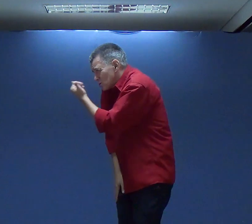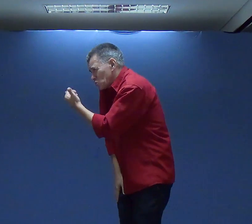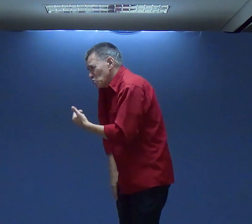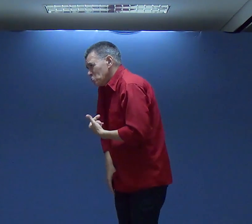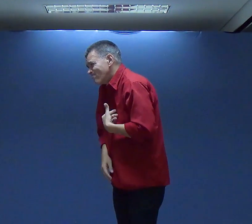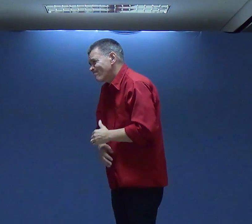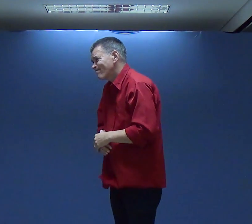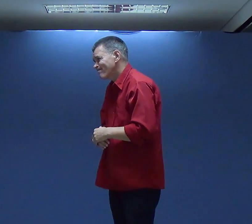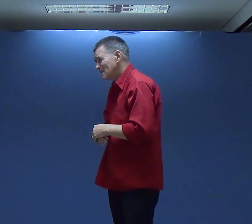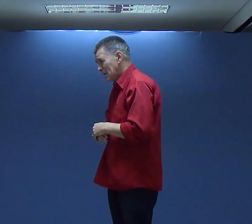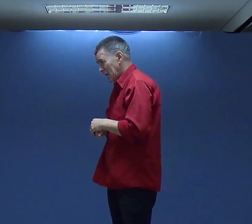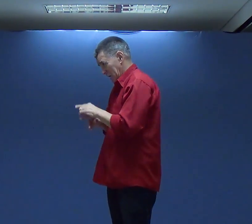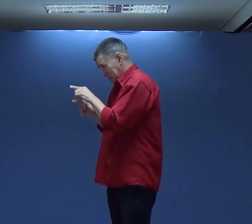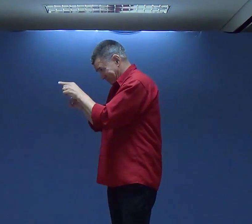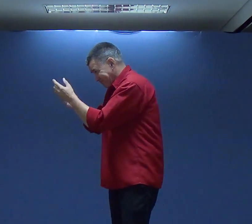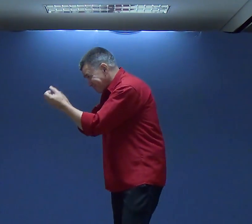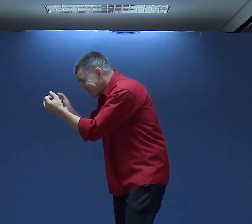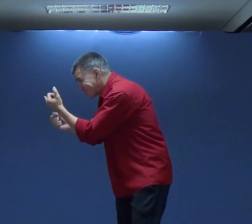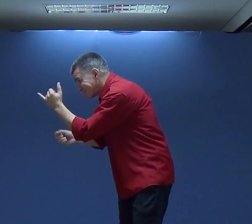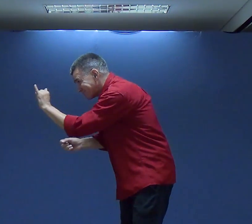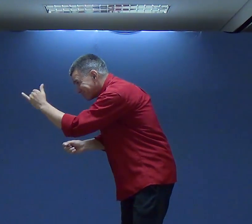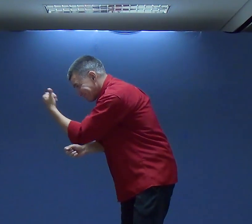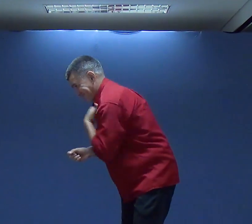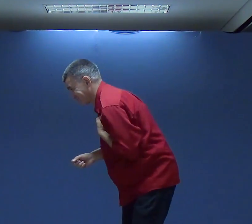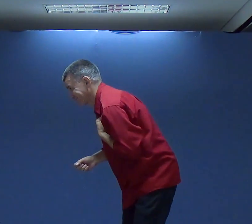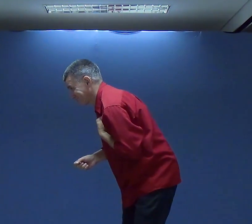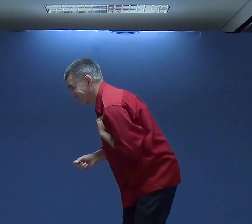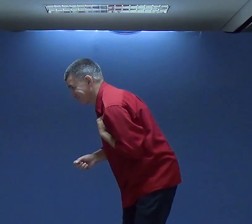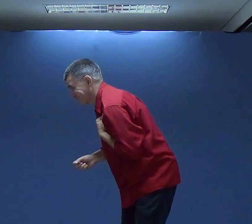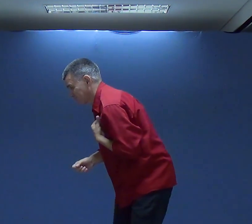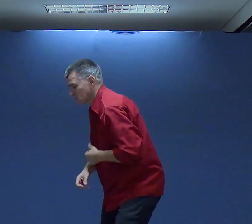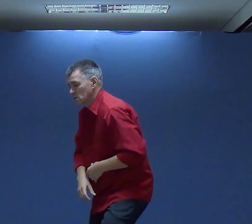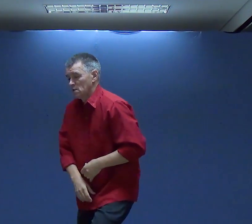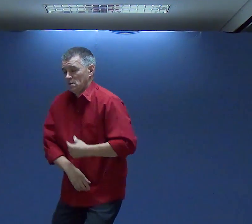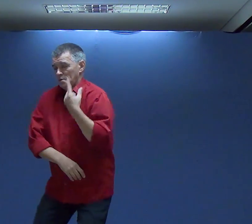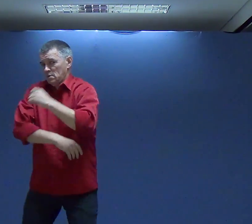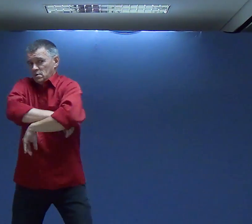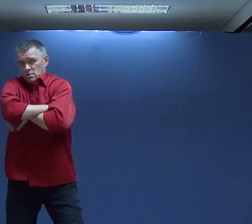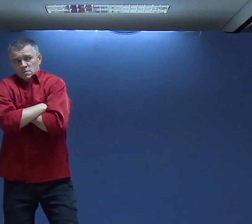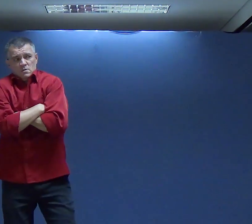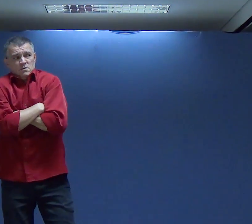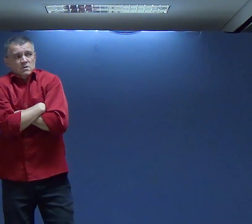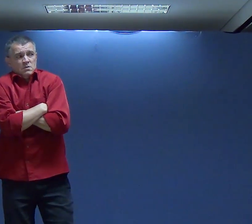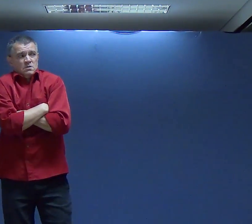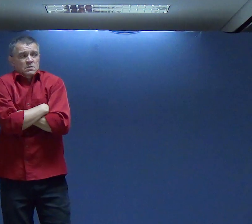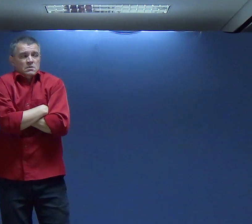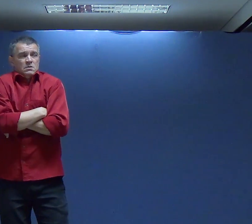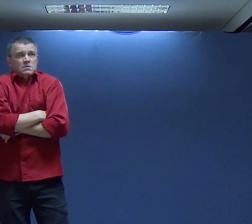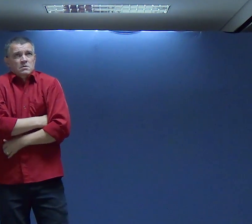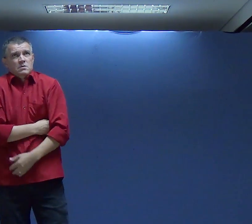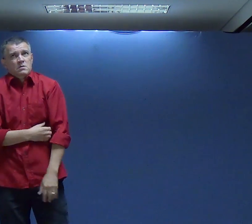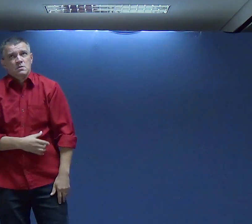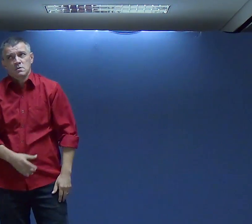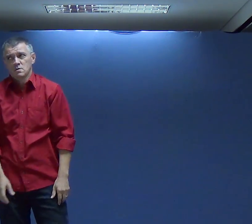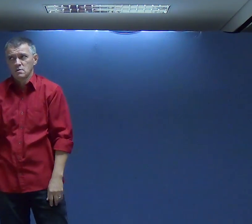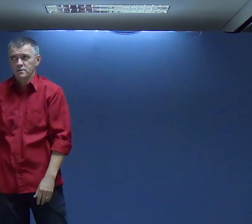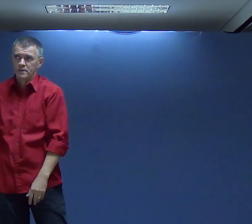Eu preciso do seu perdão Você aceita me perdoar? E aquela pessoa E aquela Estão curona